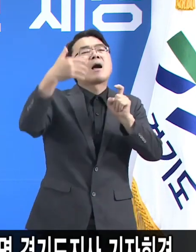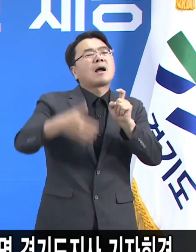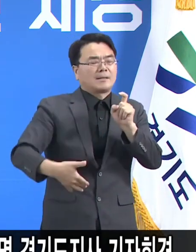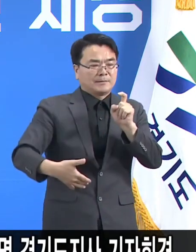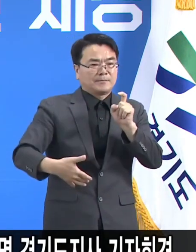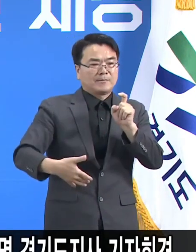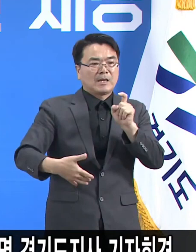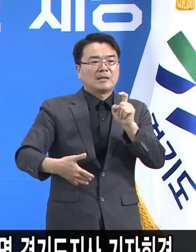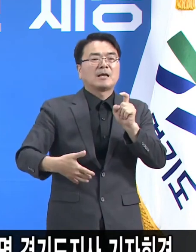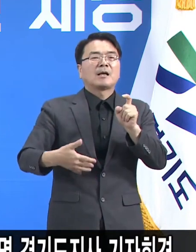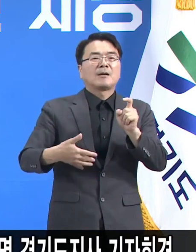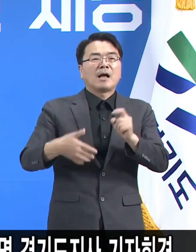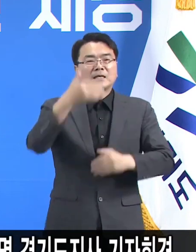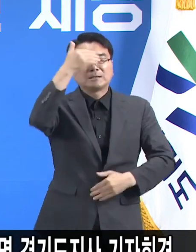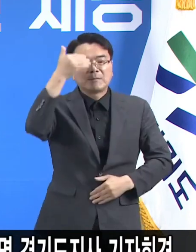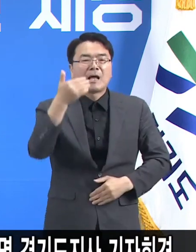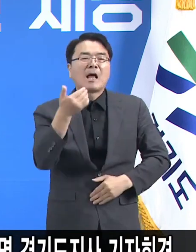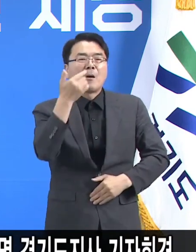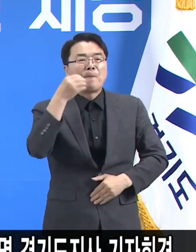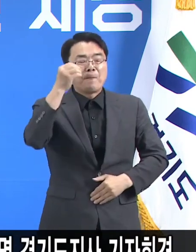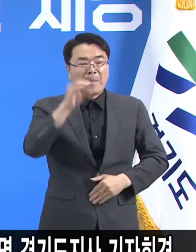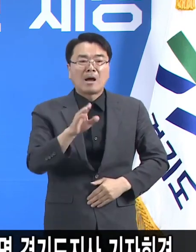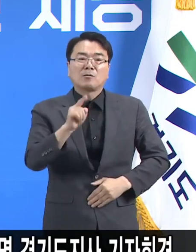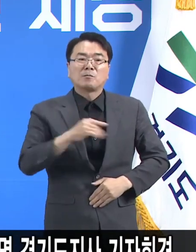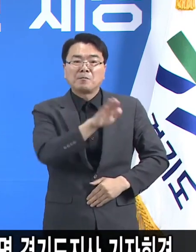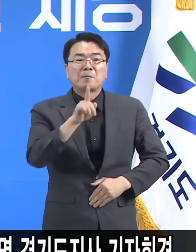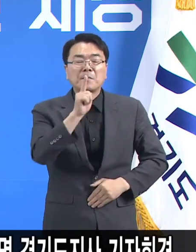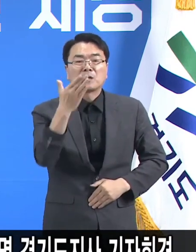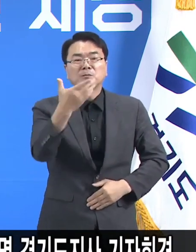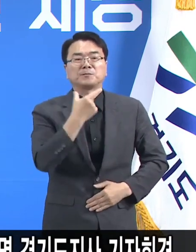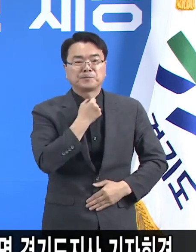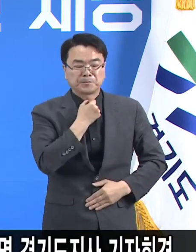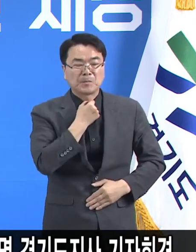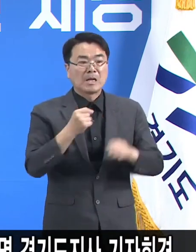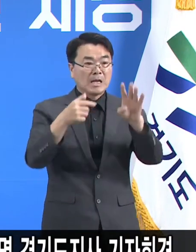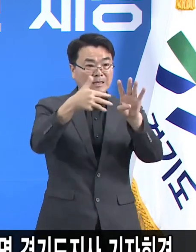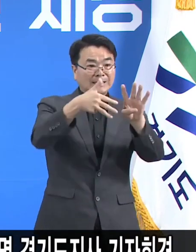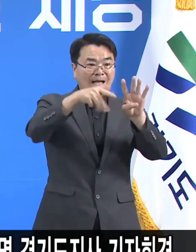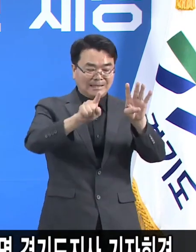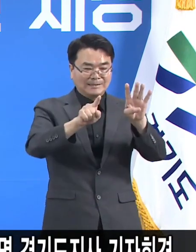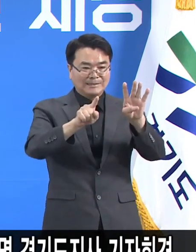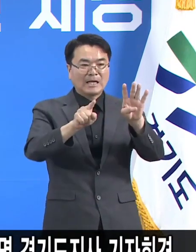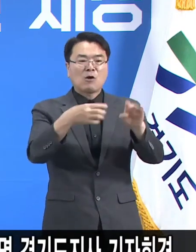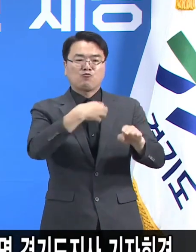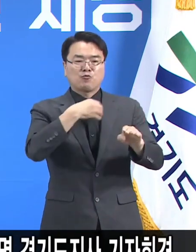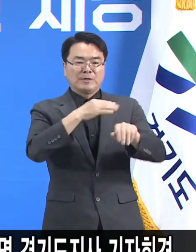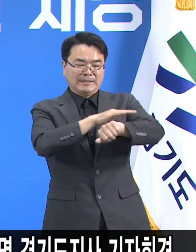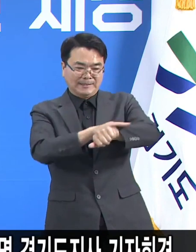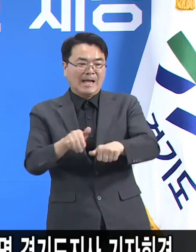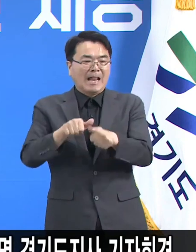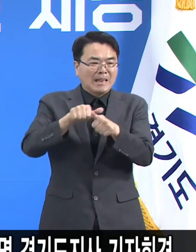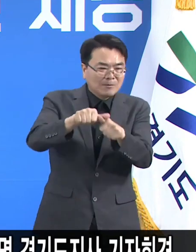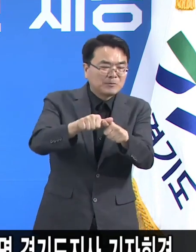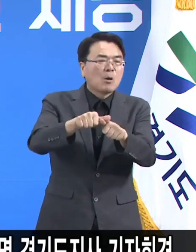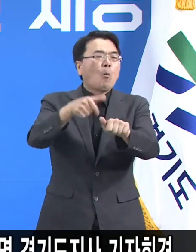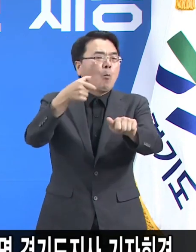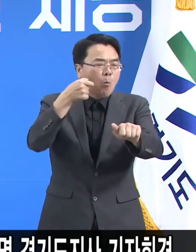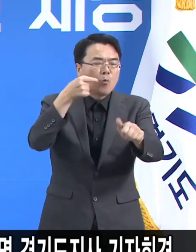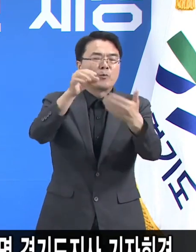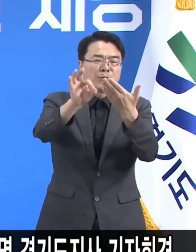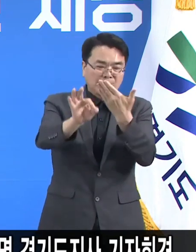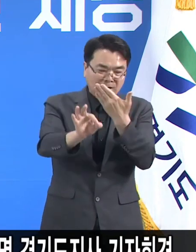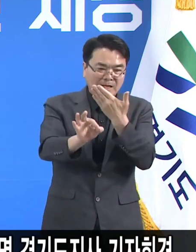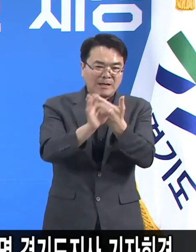다만 우리가 이 4차 파고를 제대로 넘지 못하면 그런 상황까지 갈 수 있다라는